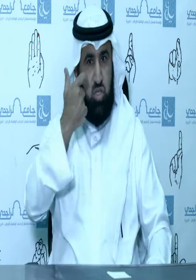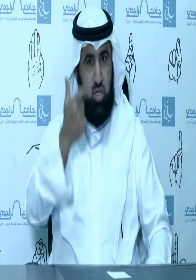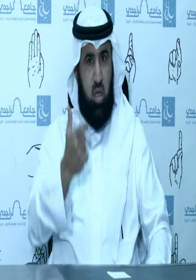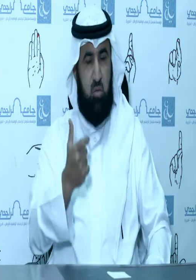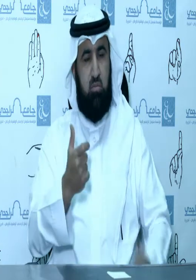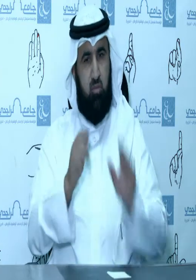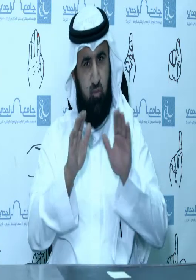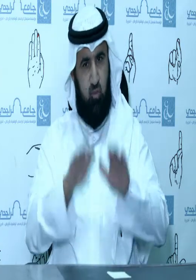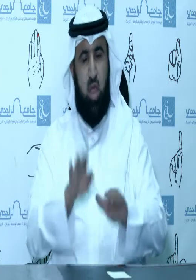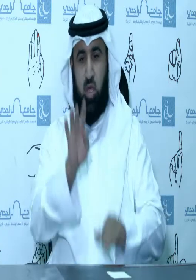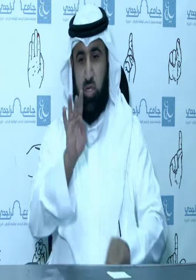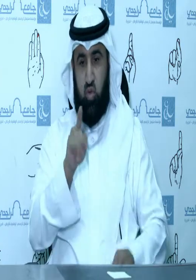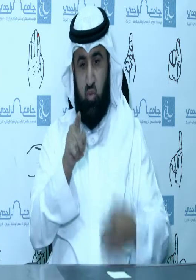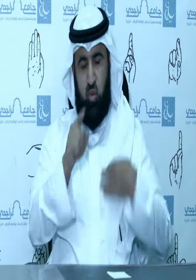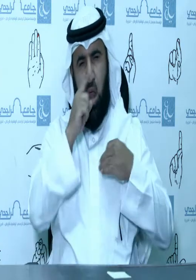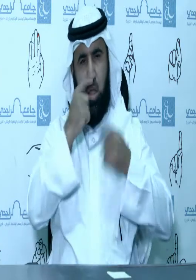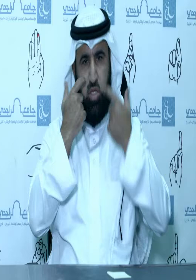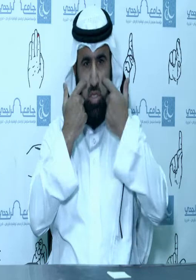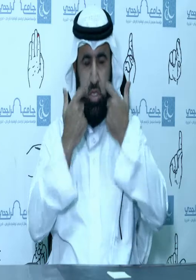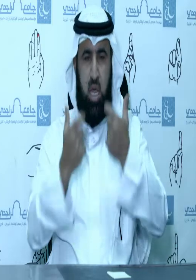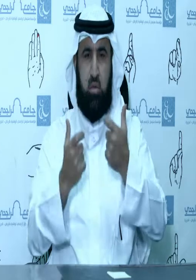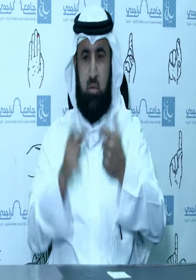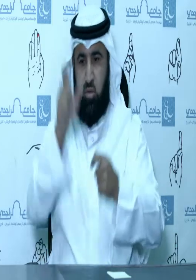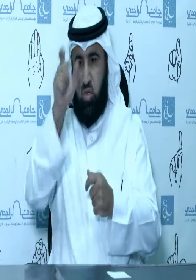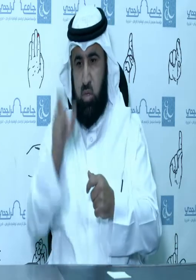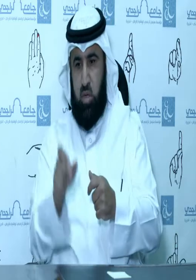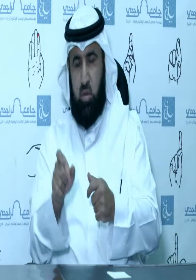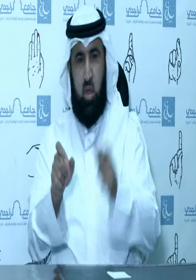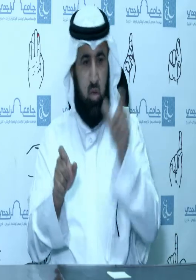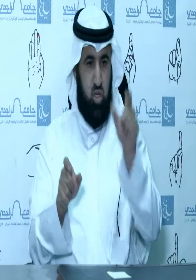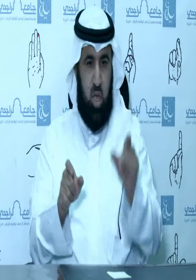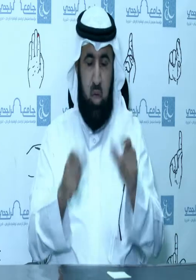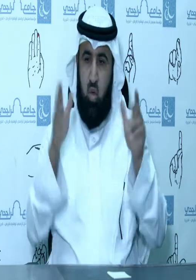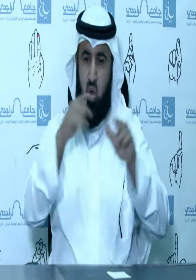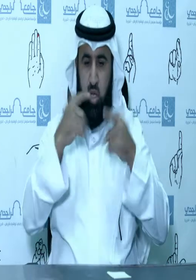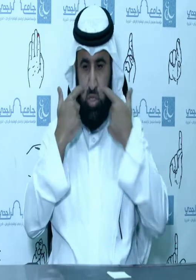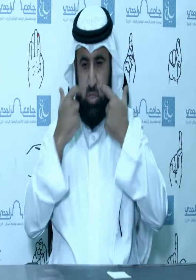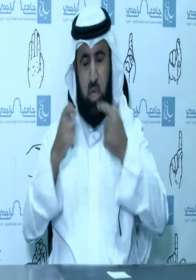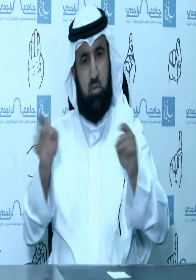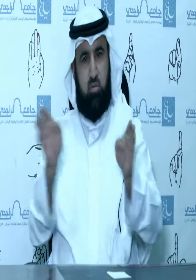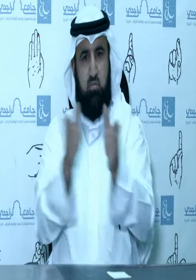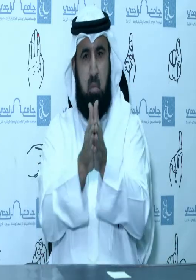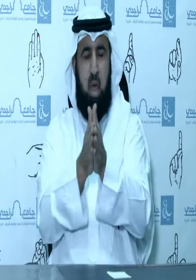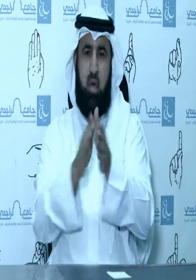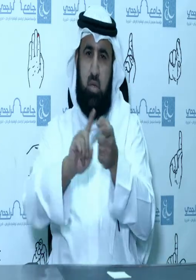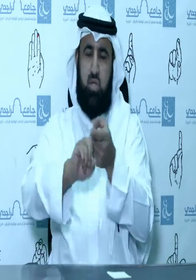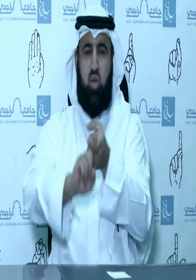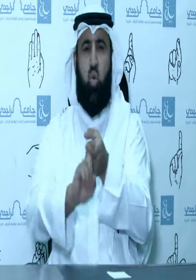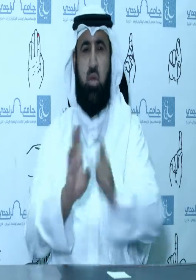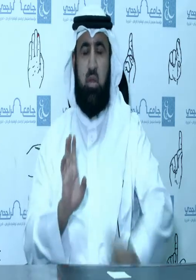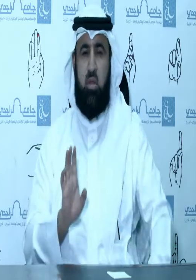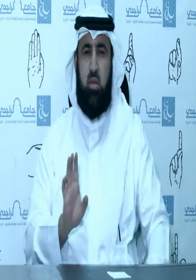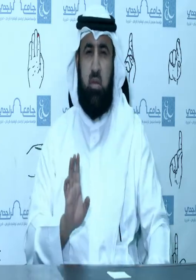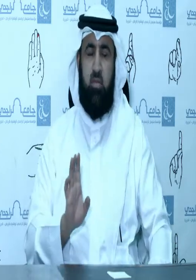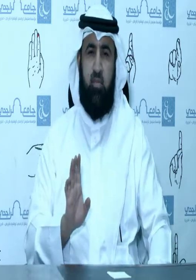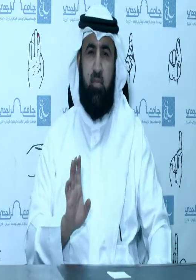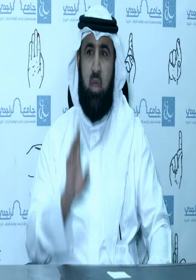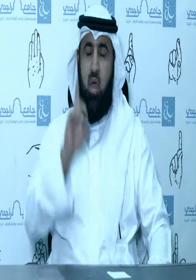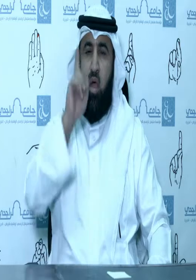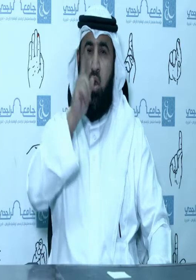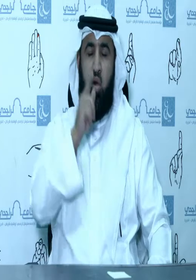ذلك أن كل منهما صار للآخر والله والله جعل ذلك